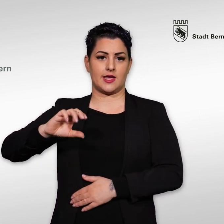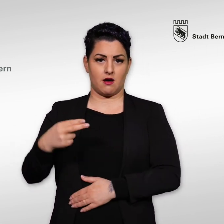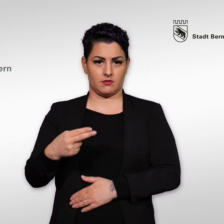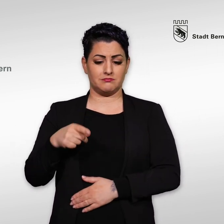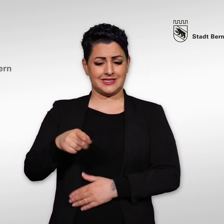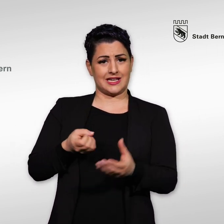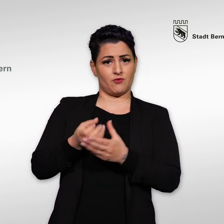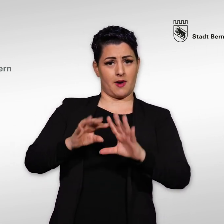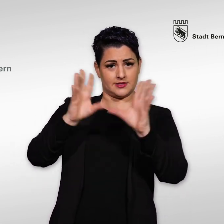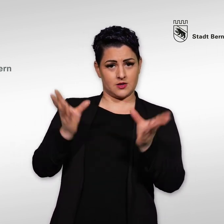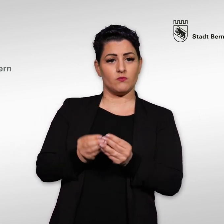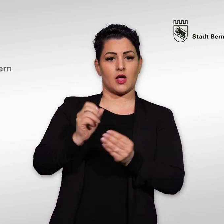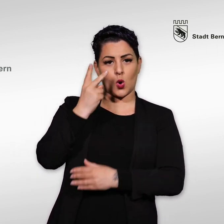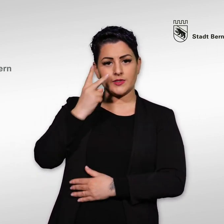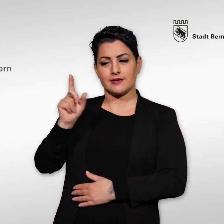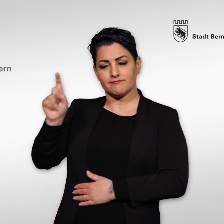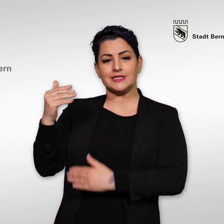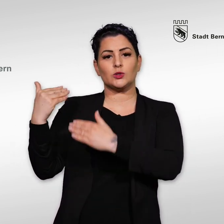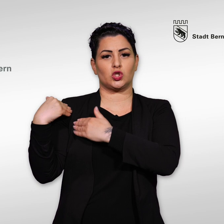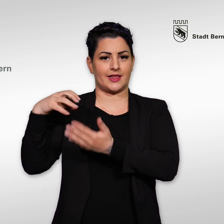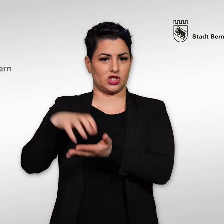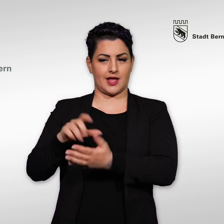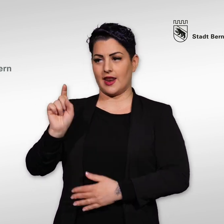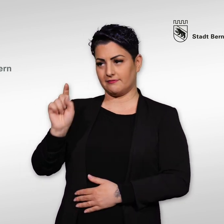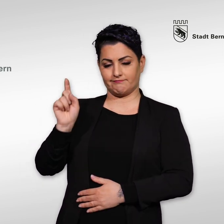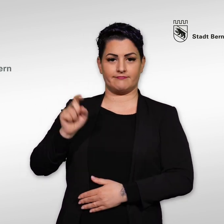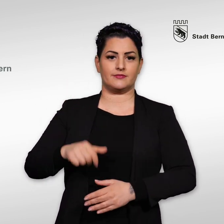Sie finden diese Informationen in der Box zuständige Stelle.